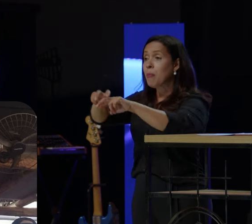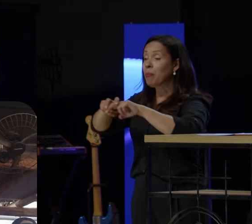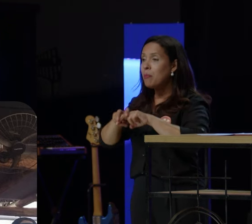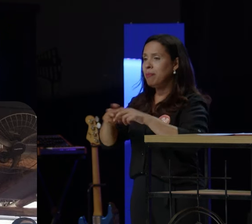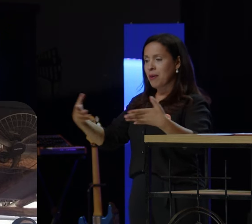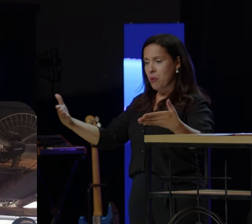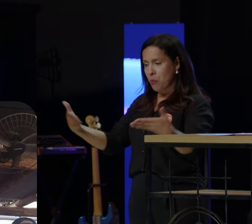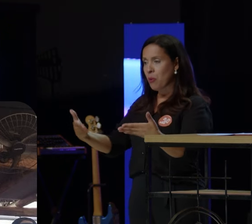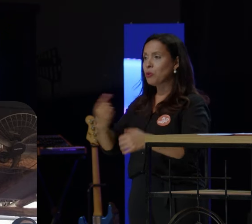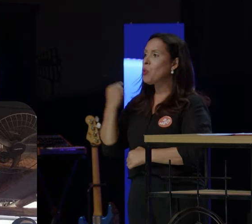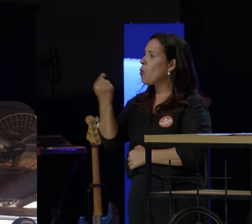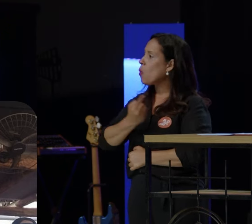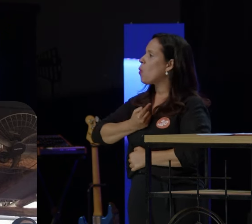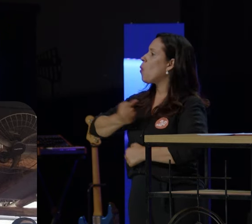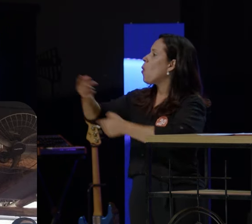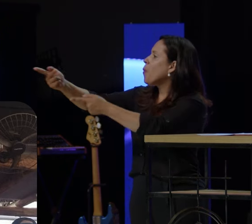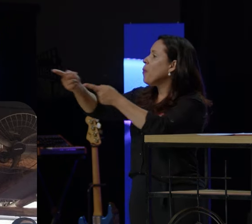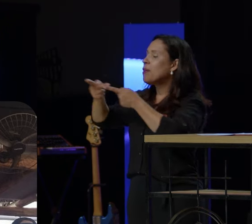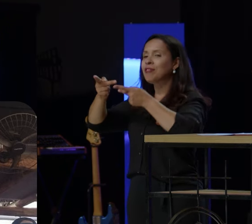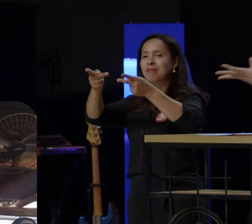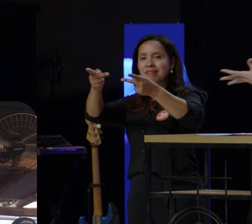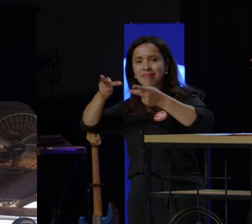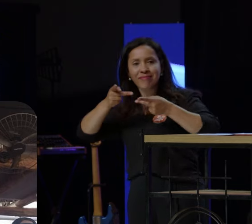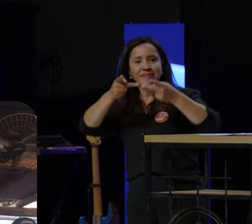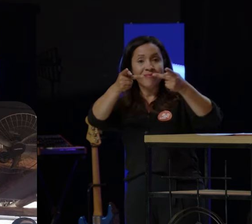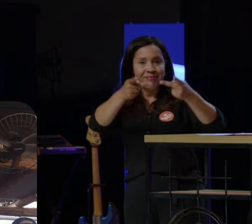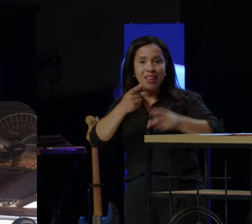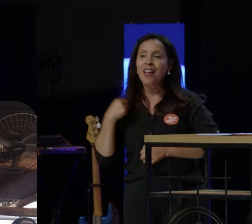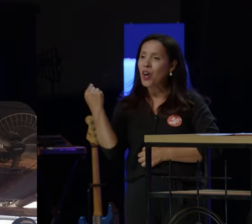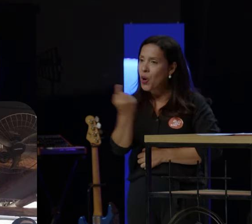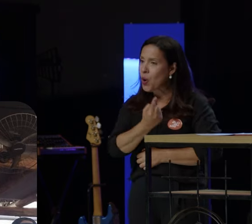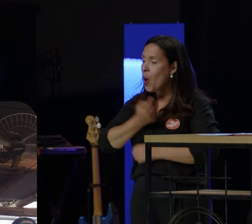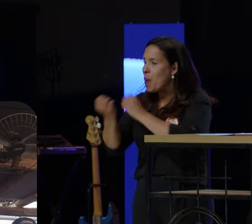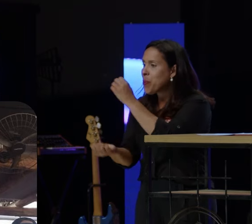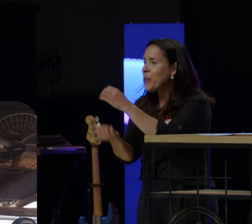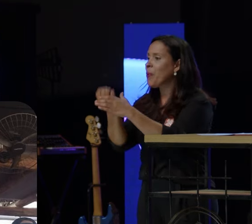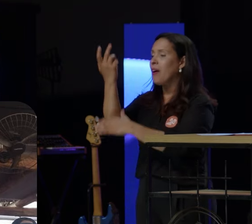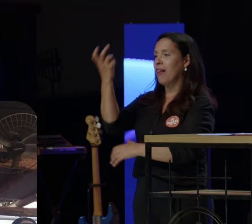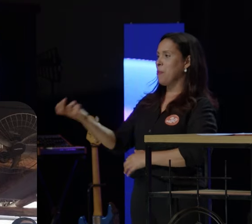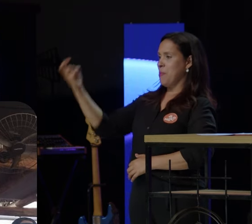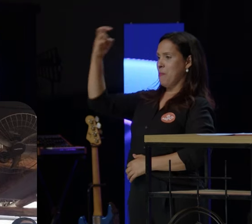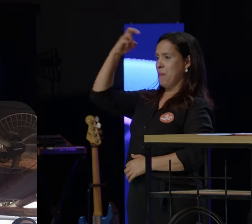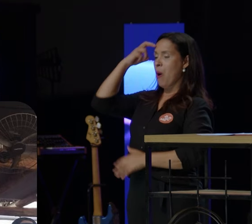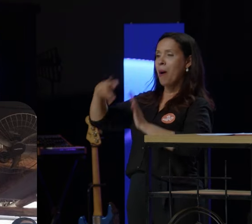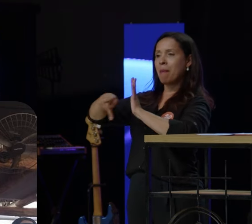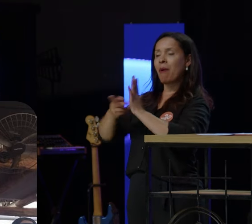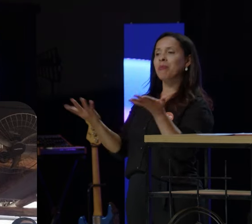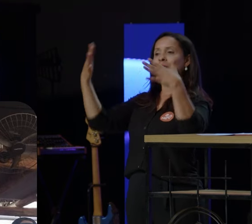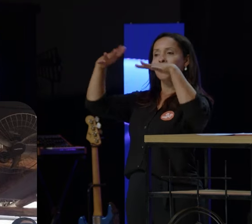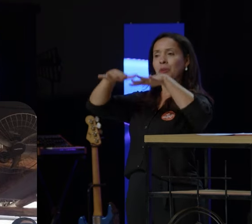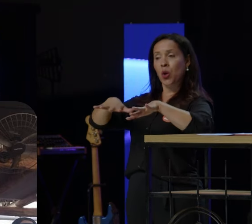hoje o nosso convite é para que a crie uma cultura de inclusão. E que todos digam